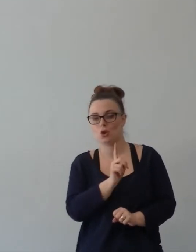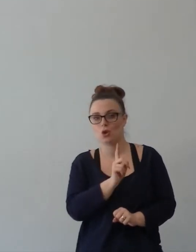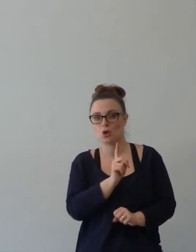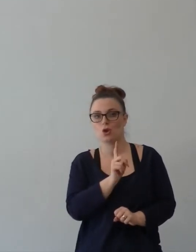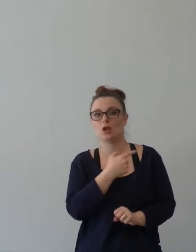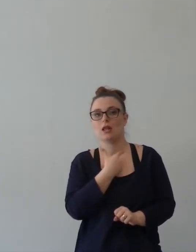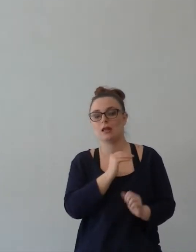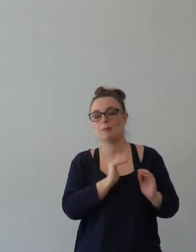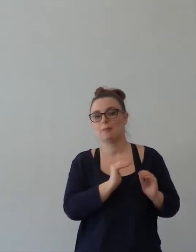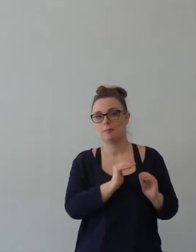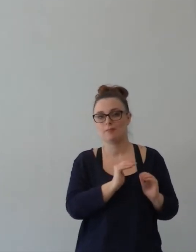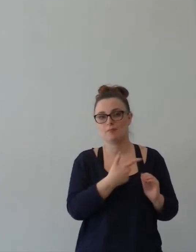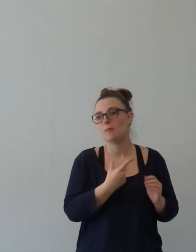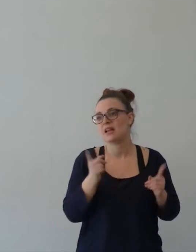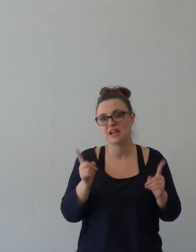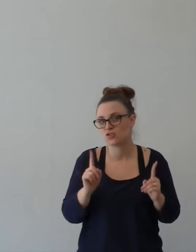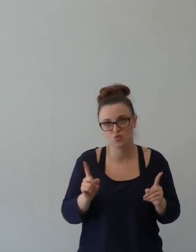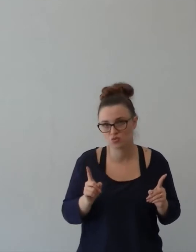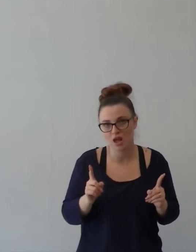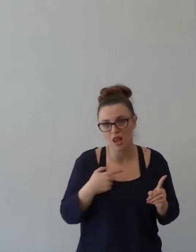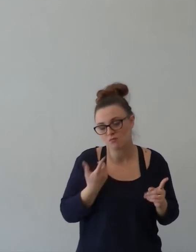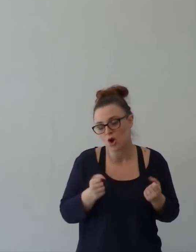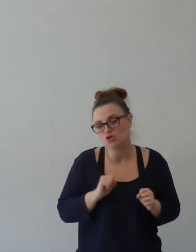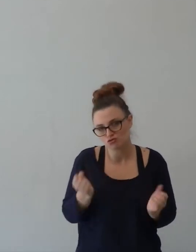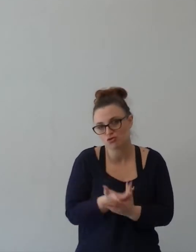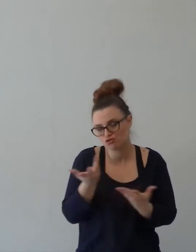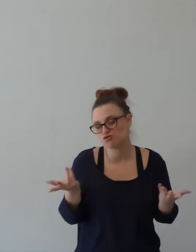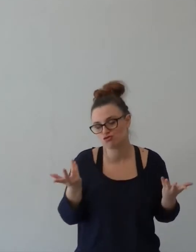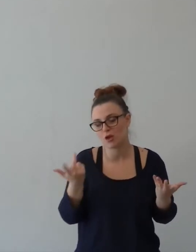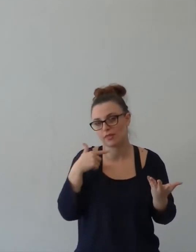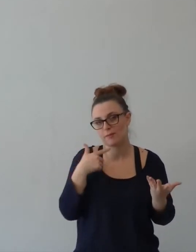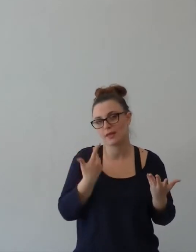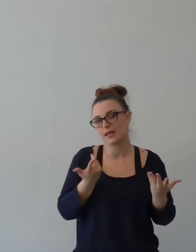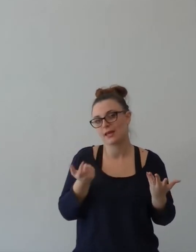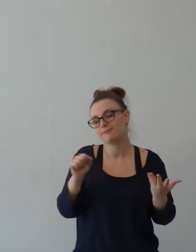Continueremo a peccare. Continueremo a peccare. Possiamo peccare di meno.